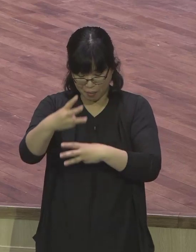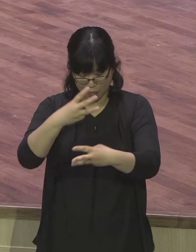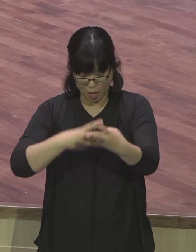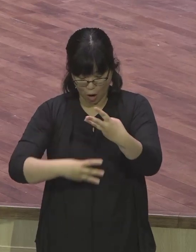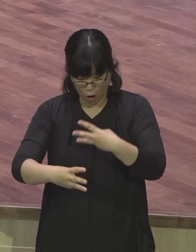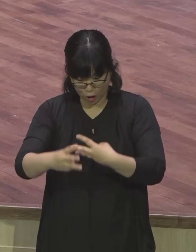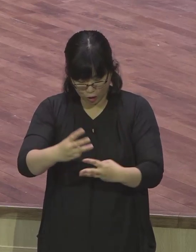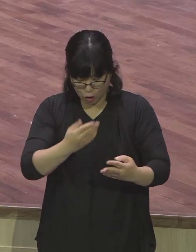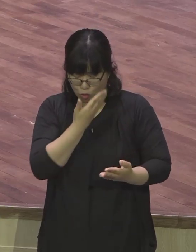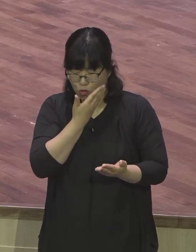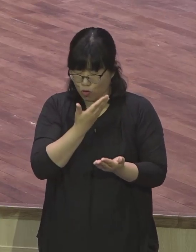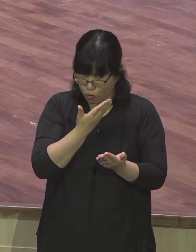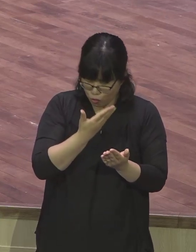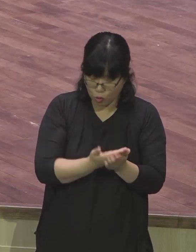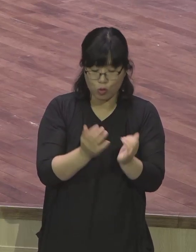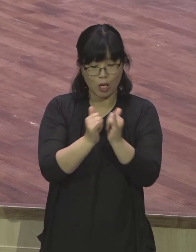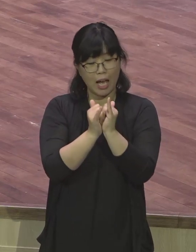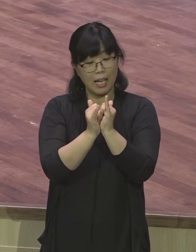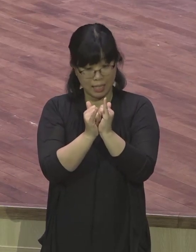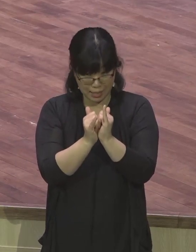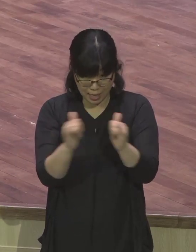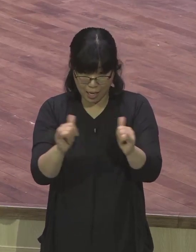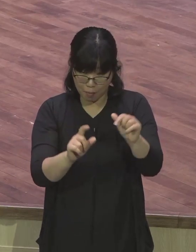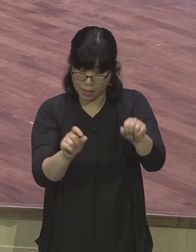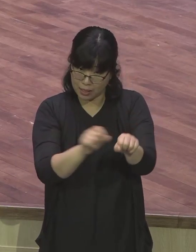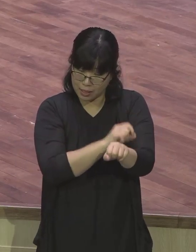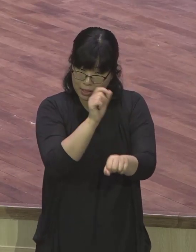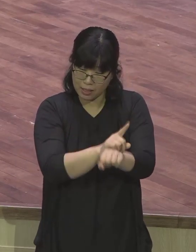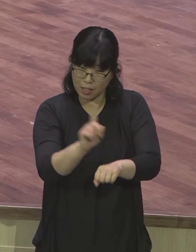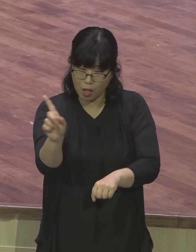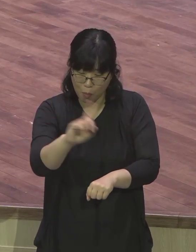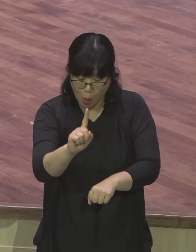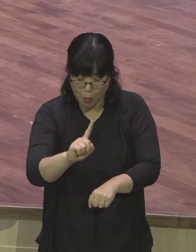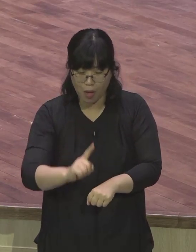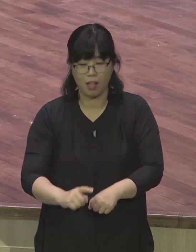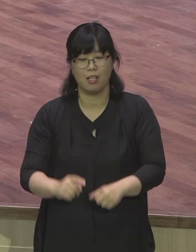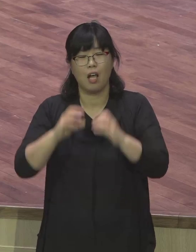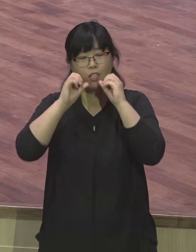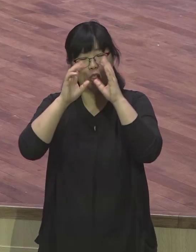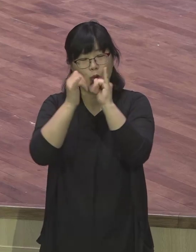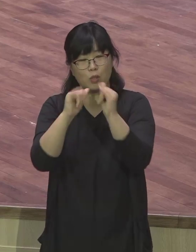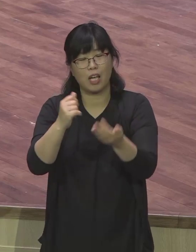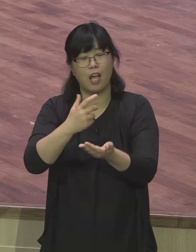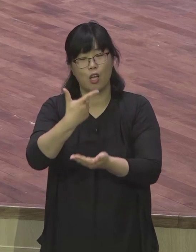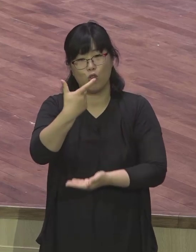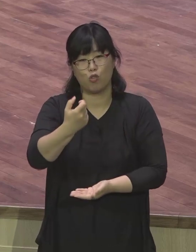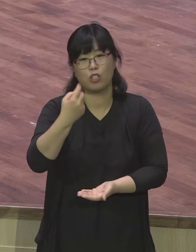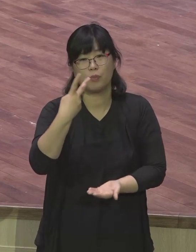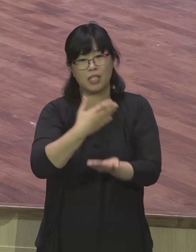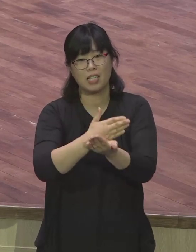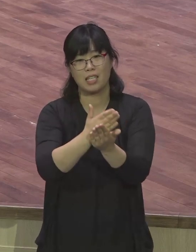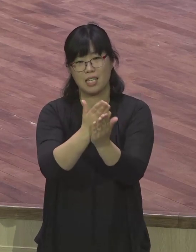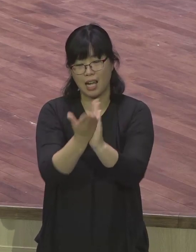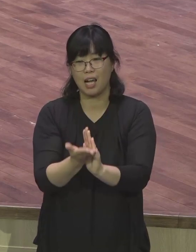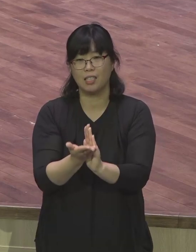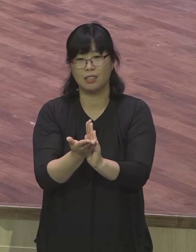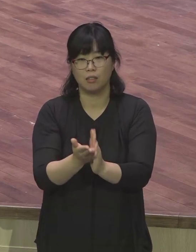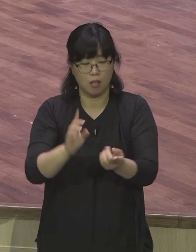되어 있는 것입니다 왜냐하면 하나님께서 다음 후대들에게 이 복음의 언약을 전달하기 위해서인 것입니다